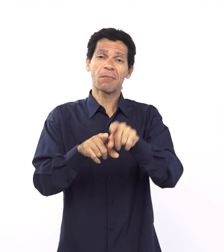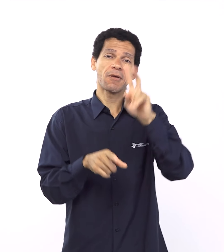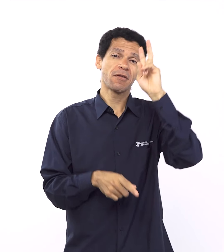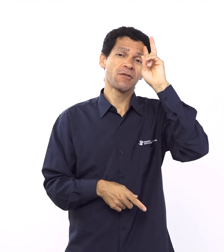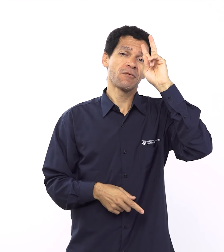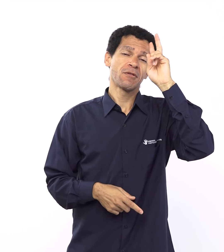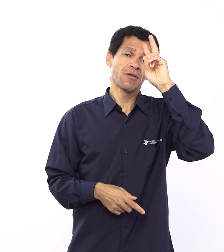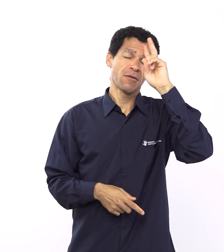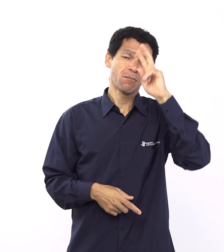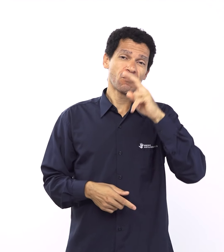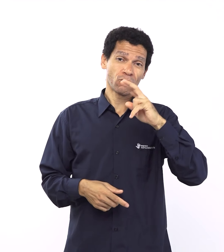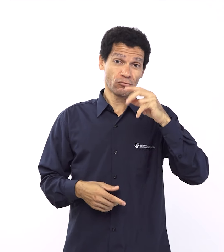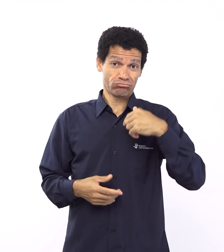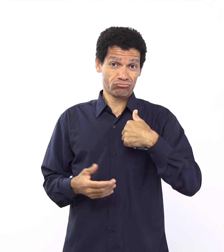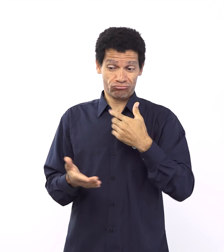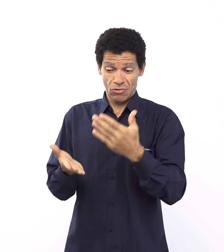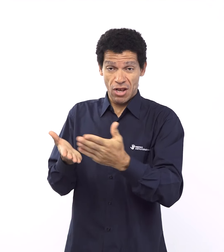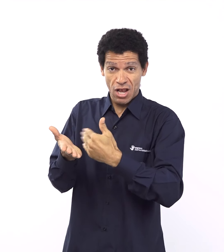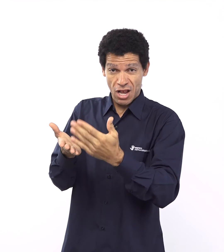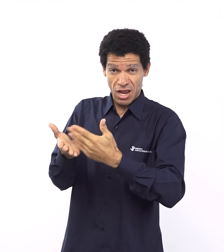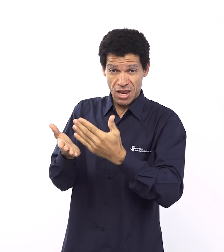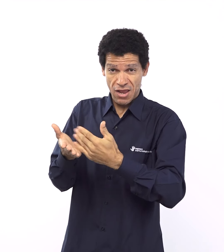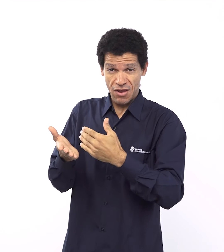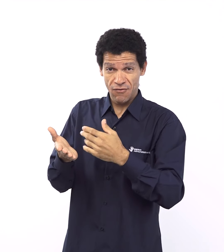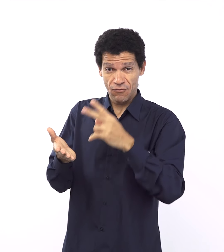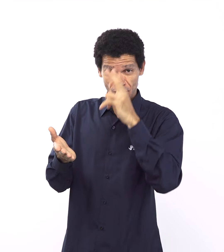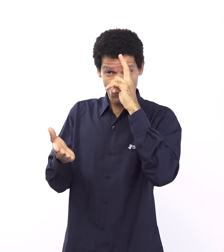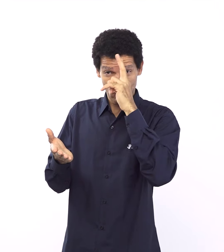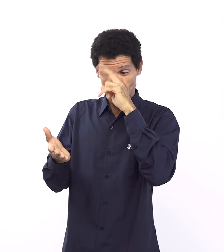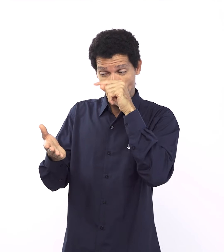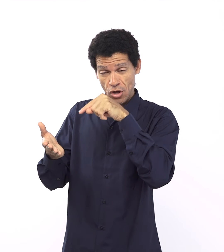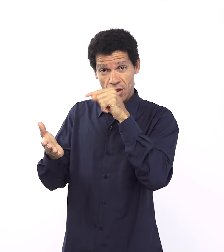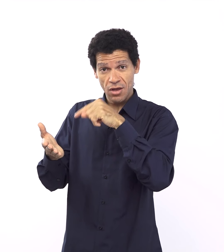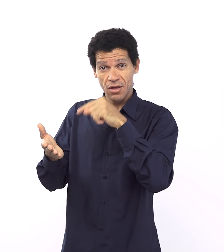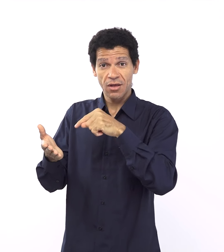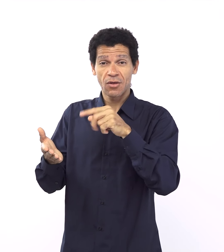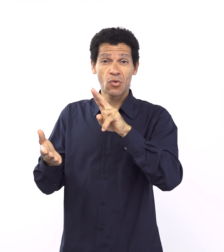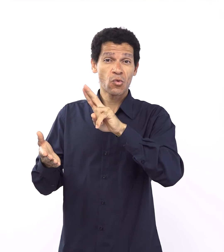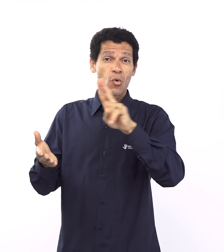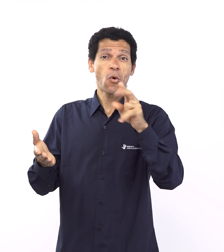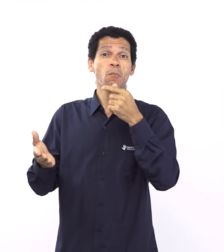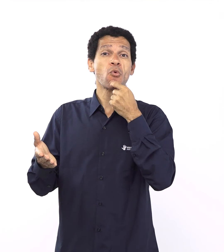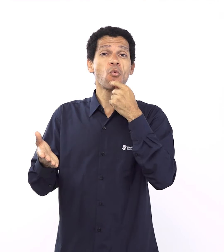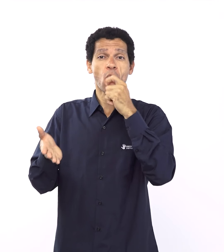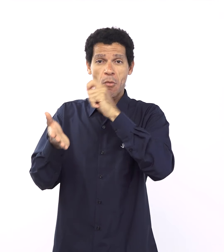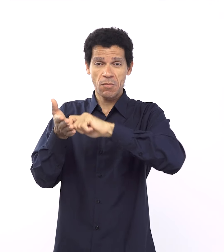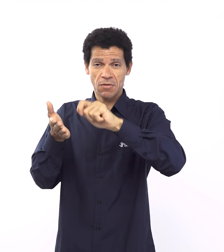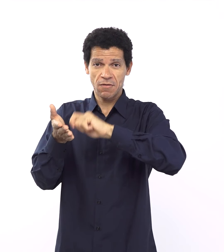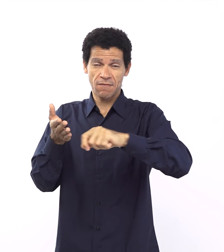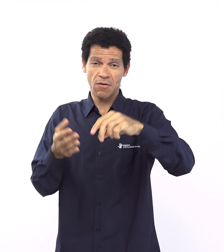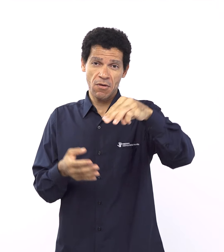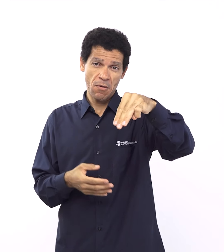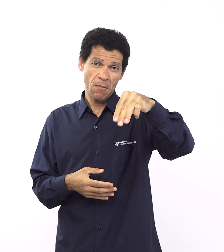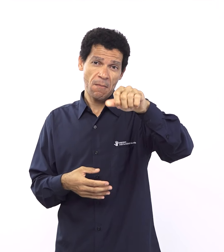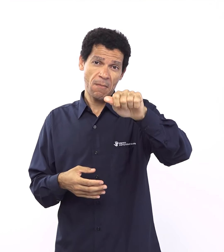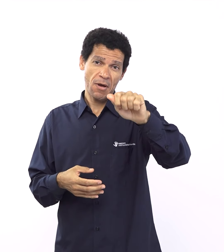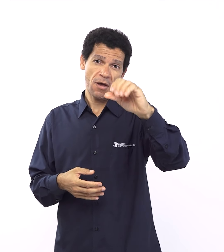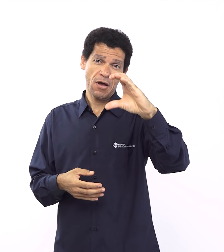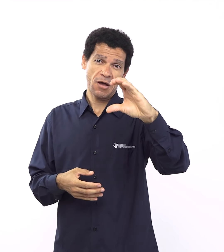então eles estão na arca, tem a água, e eles estão discutindo como vai ser dividida, e de repente o conto começa a se desenrolar, e eles